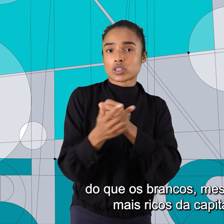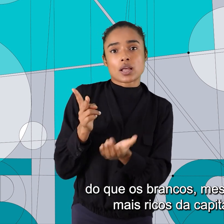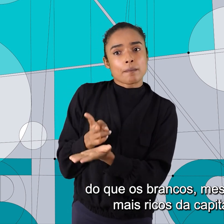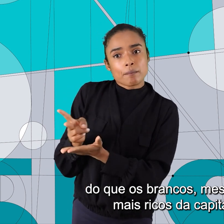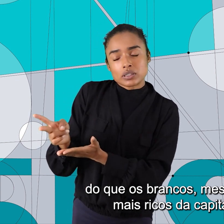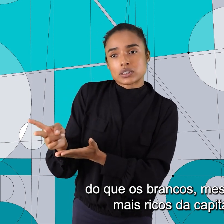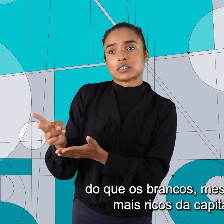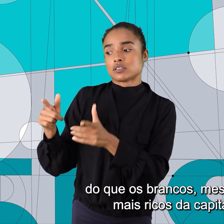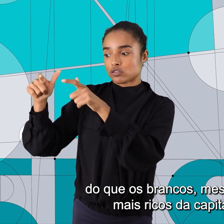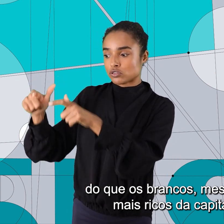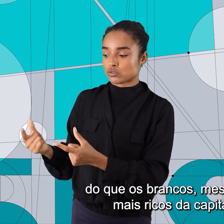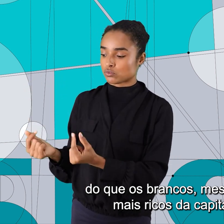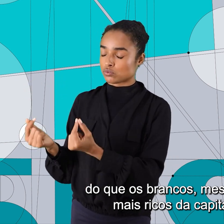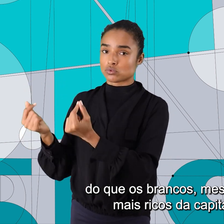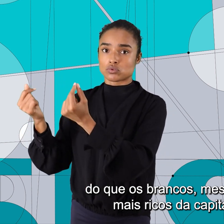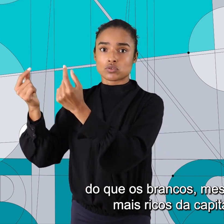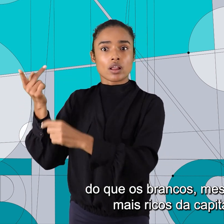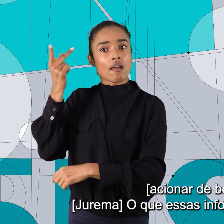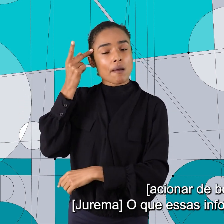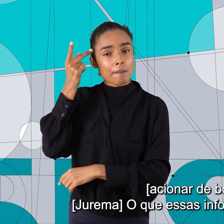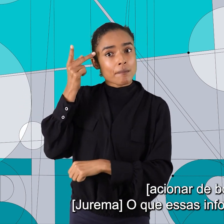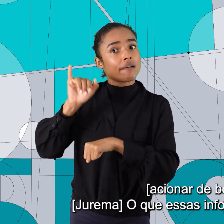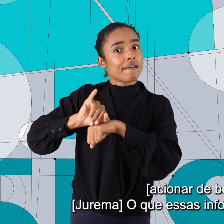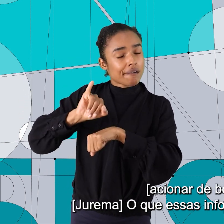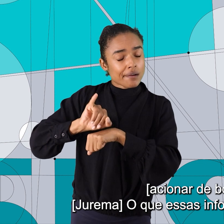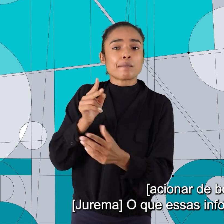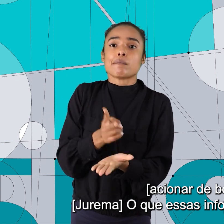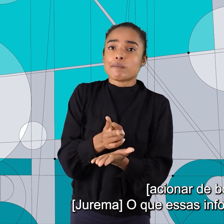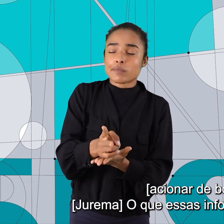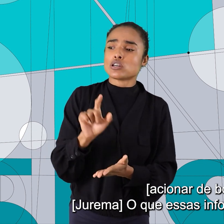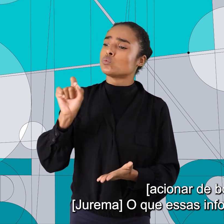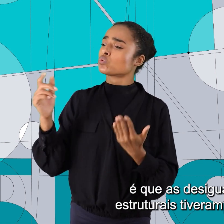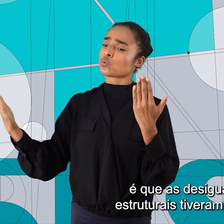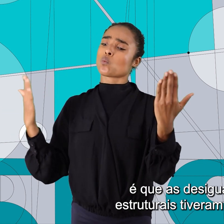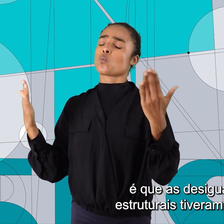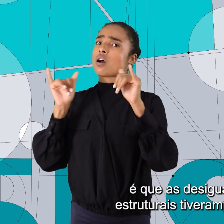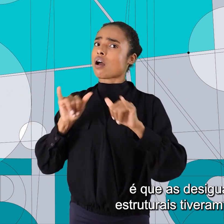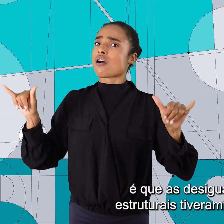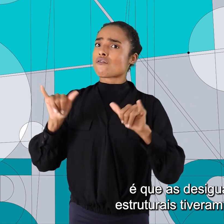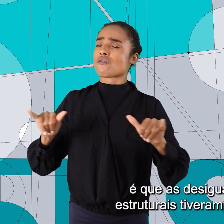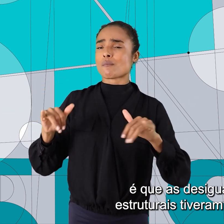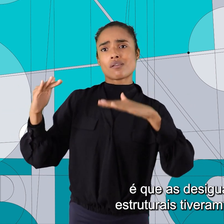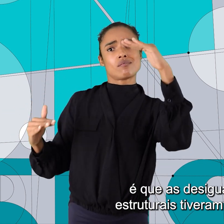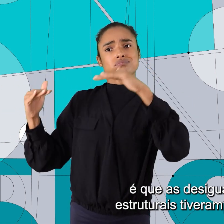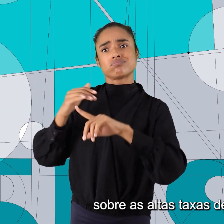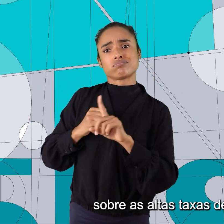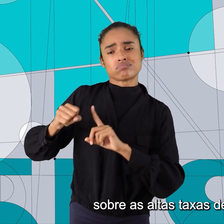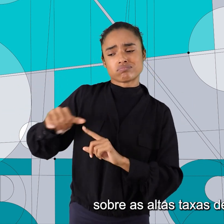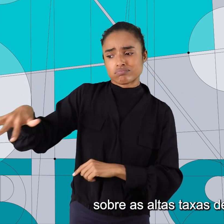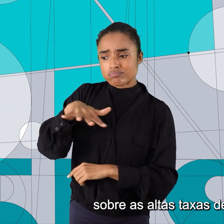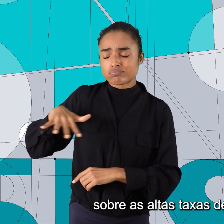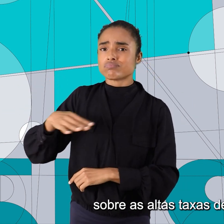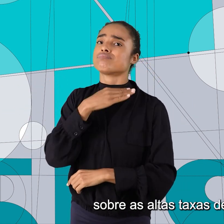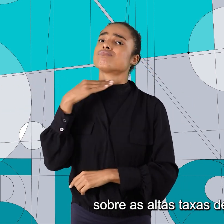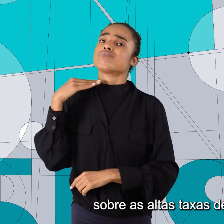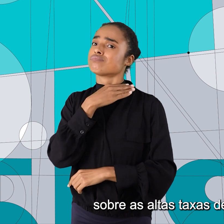mesmo nos bairros mais ricos da capital paulista. O que essas informações atestam é as desigualdades estruturais tiveram influência sobre as